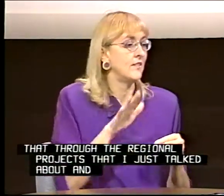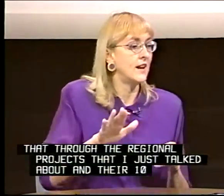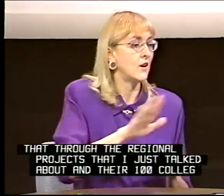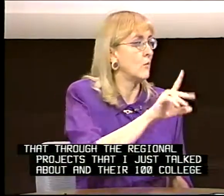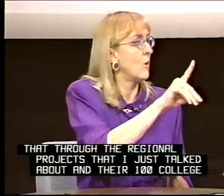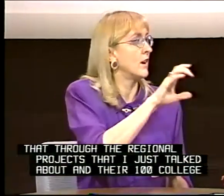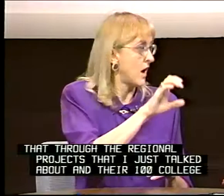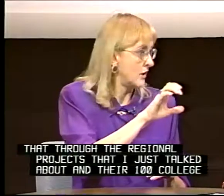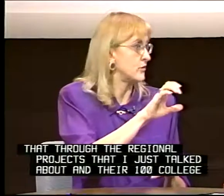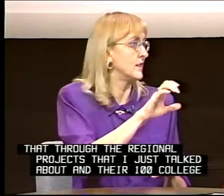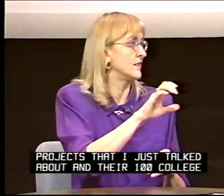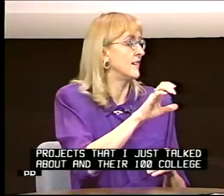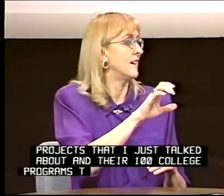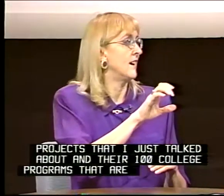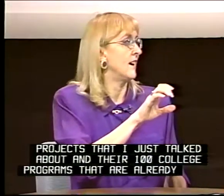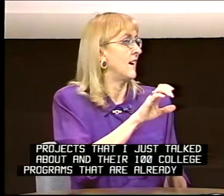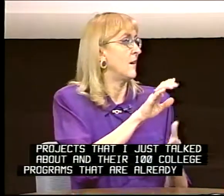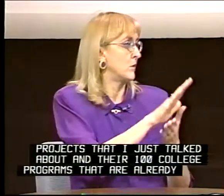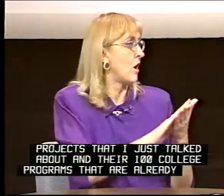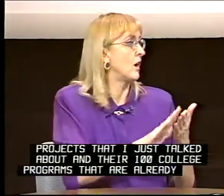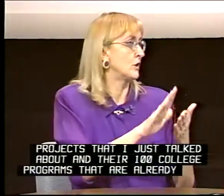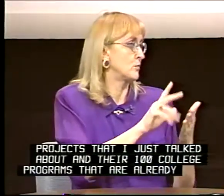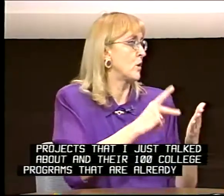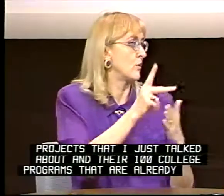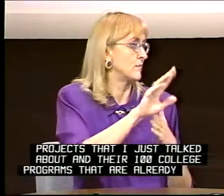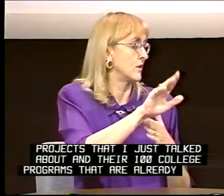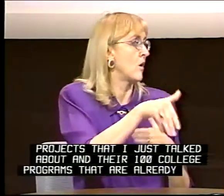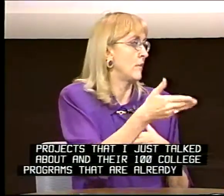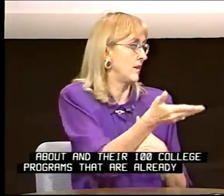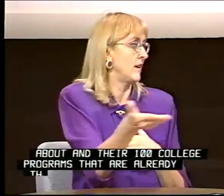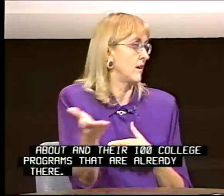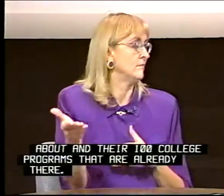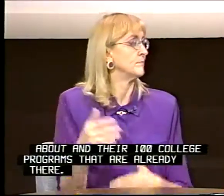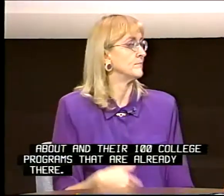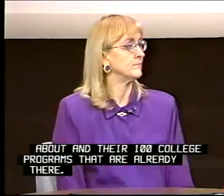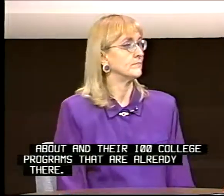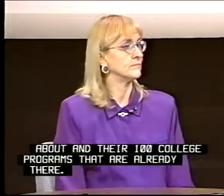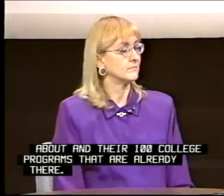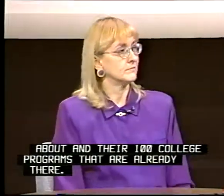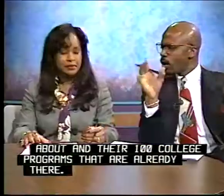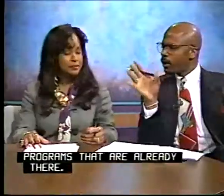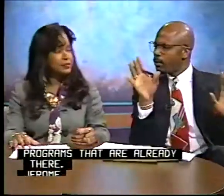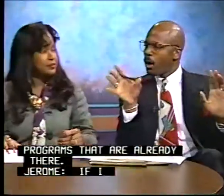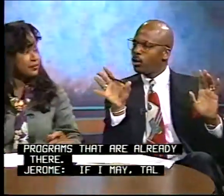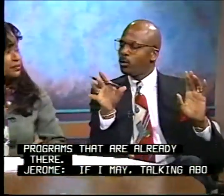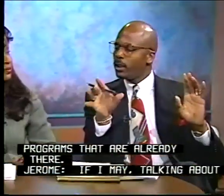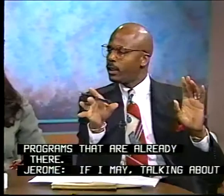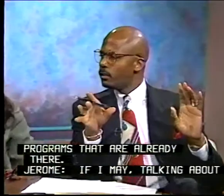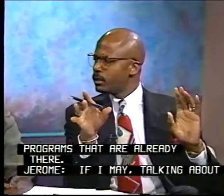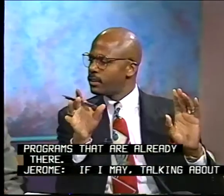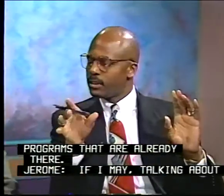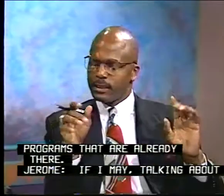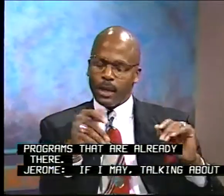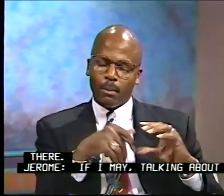there are 100 college programs that are already there. If I may, talking about curriculums as an example,